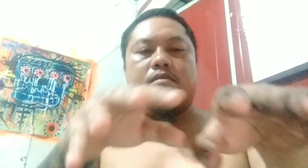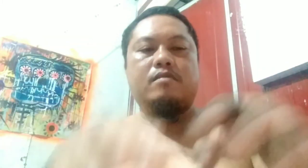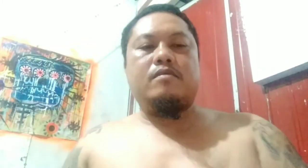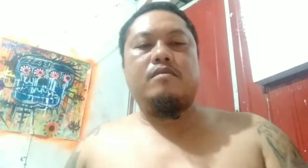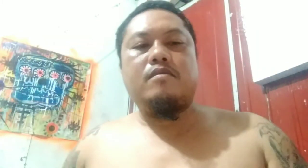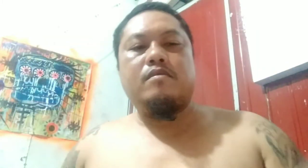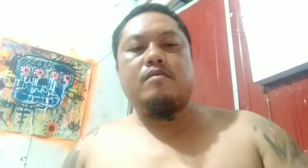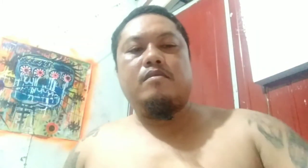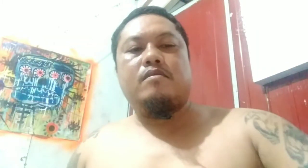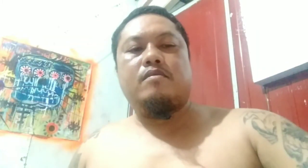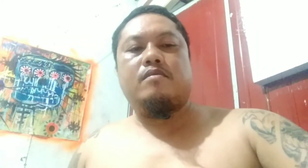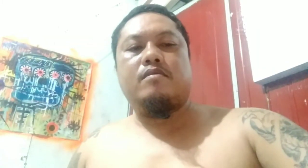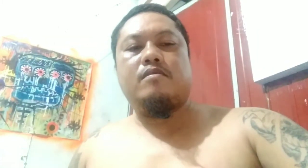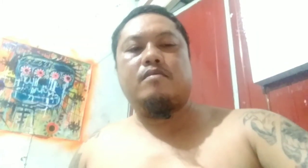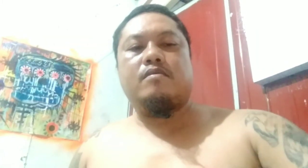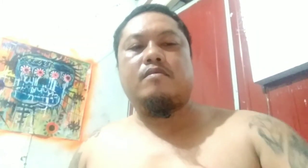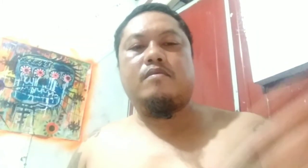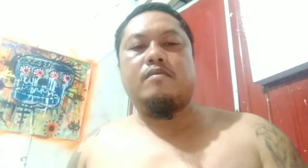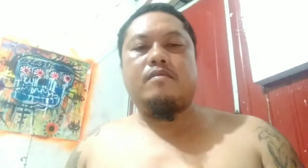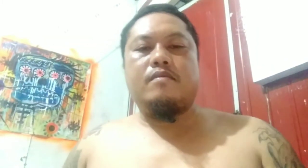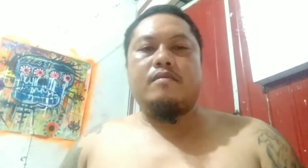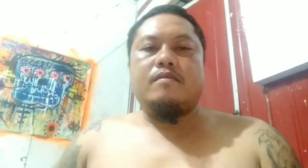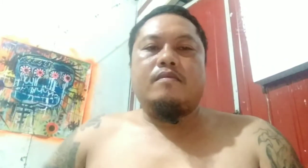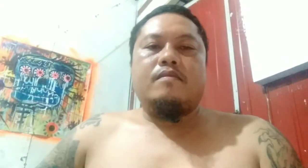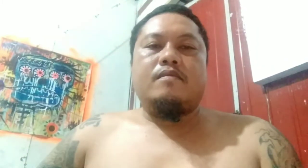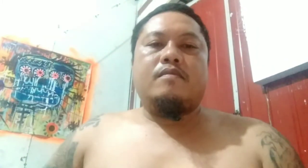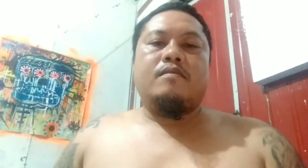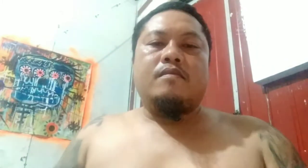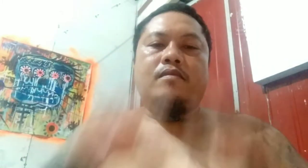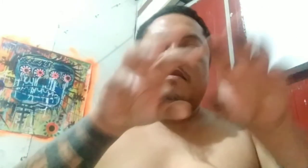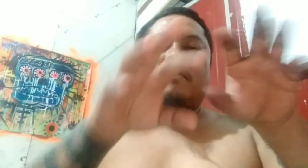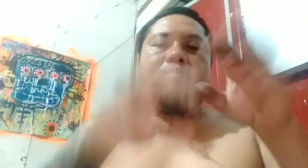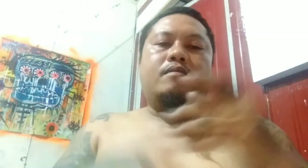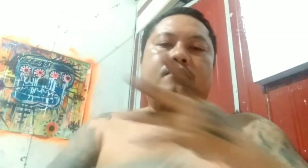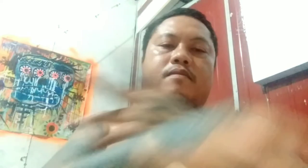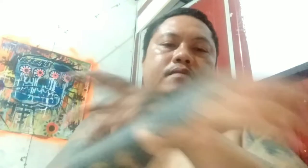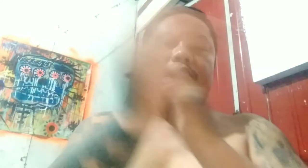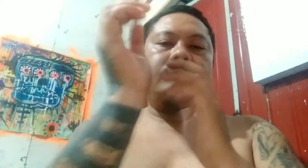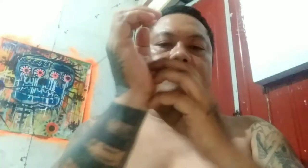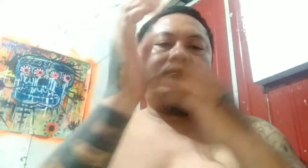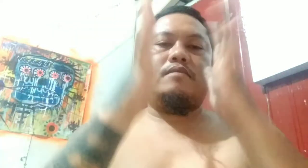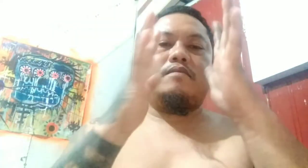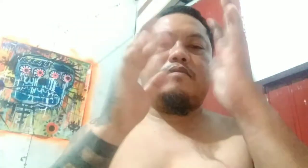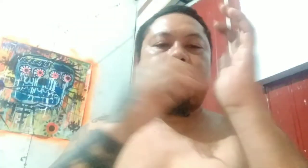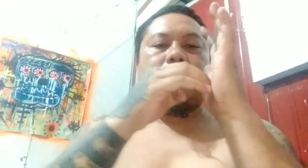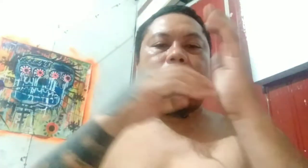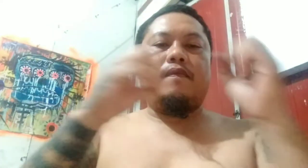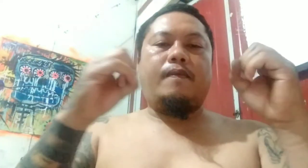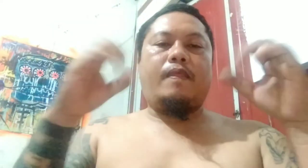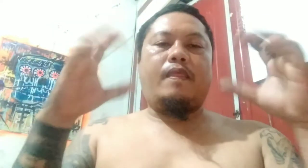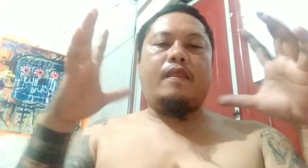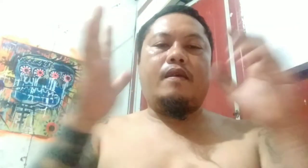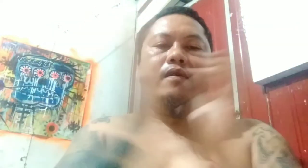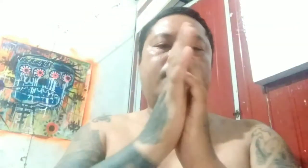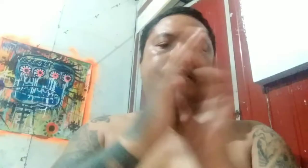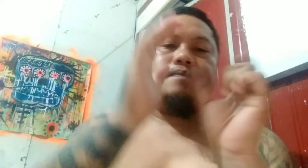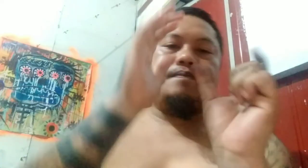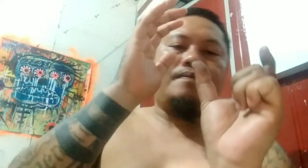Tapos ano bang, ano magiging sistema sa USD, bro? Eh, ano po tayo? Pure online classes. Pure